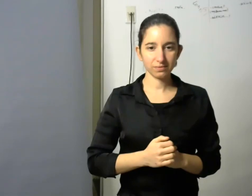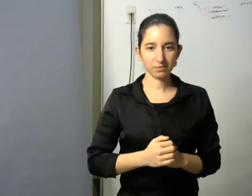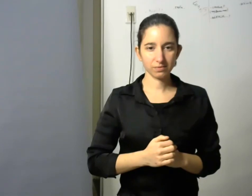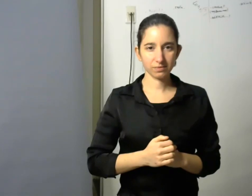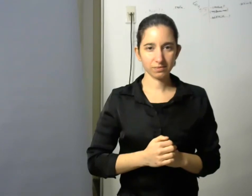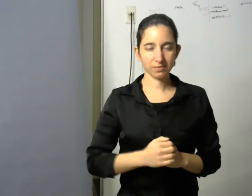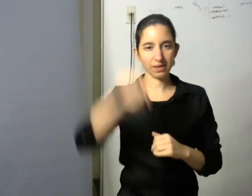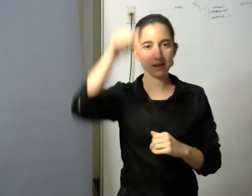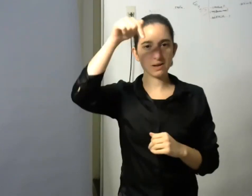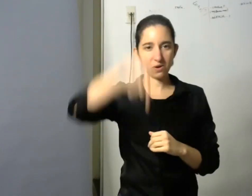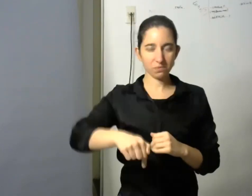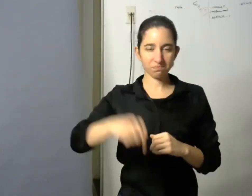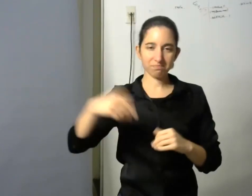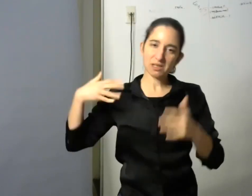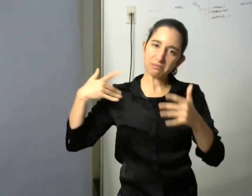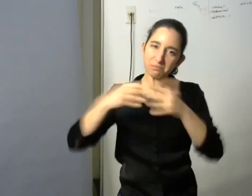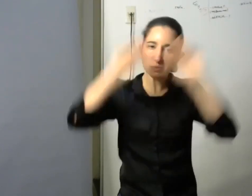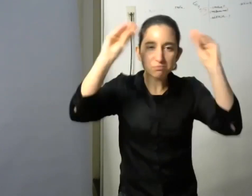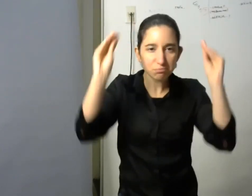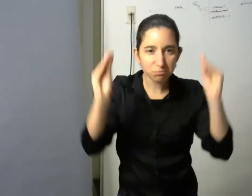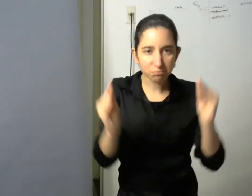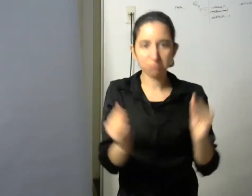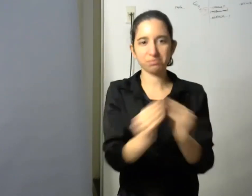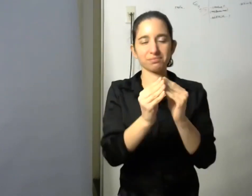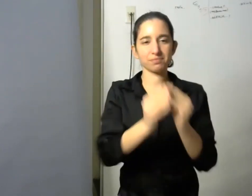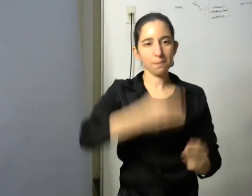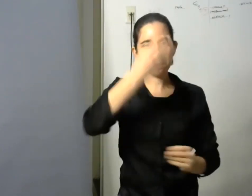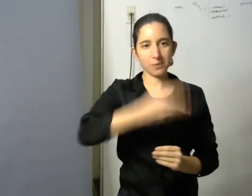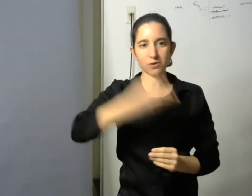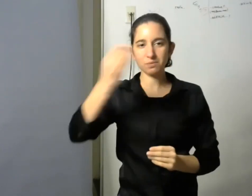etapa final de esta actividad con dos personas muy importantes de nuestro equipo